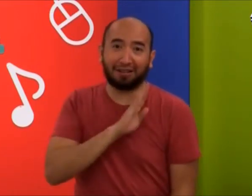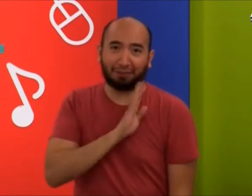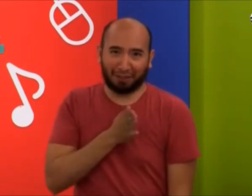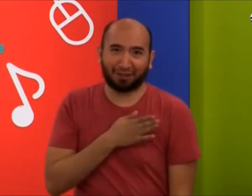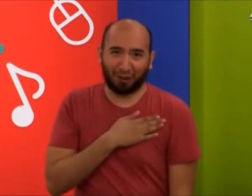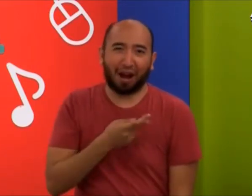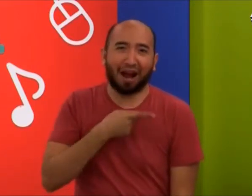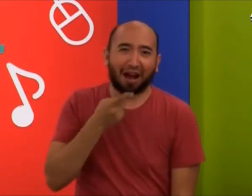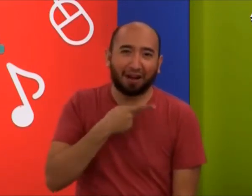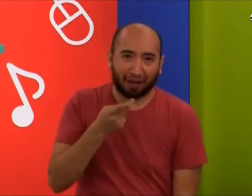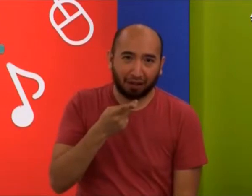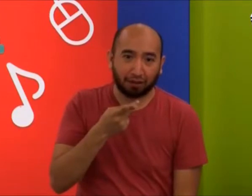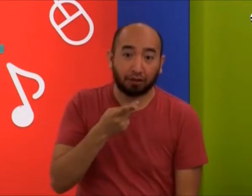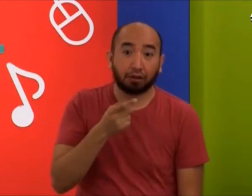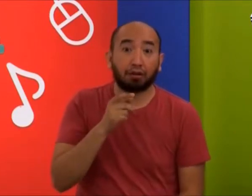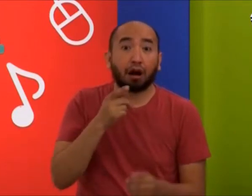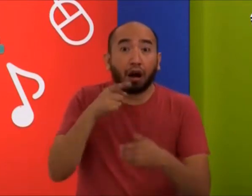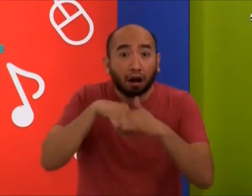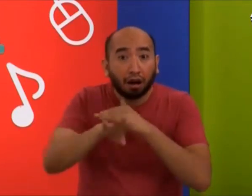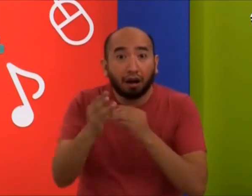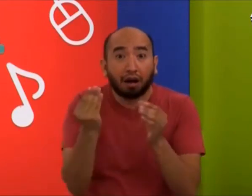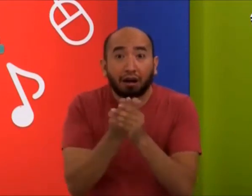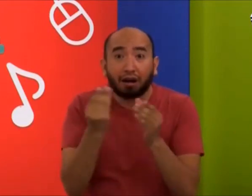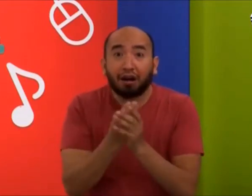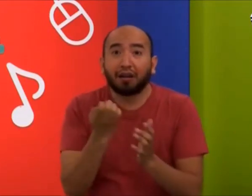los oyentes aprenden español.